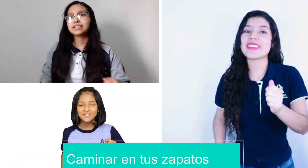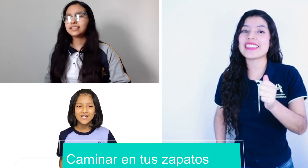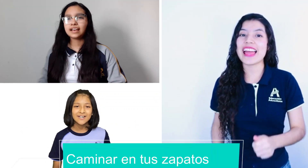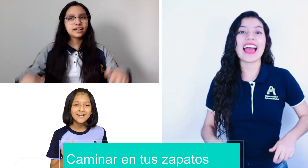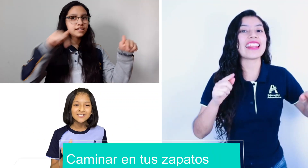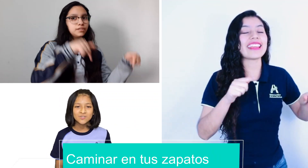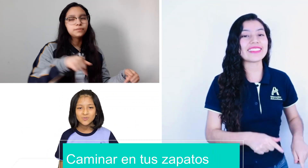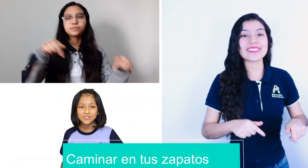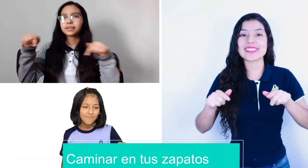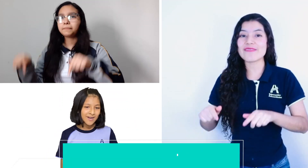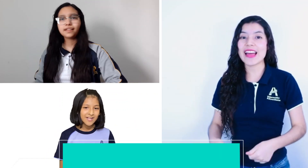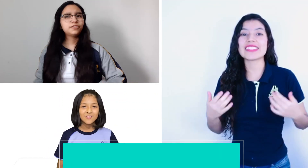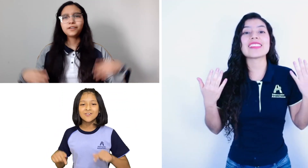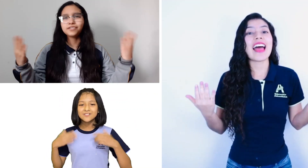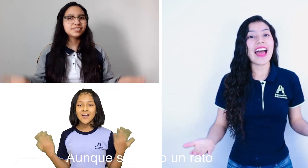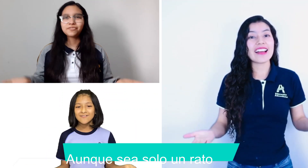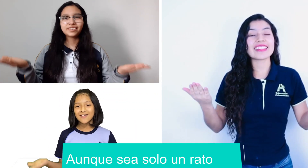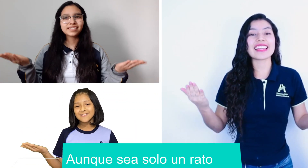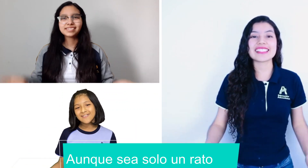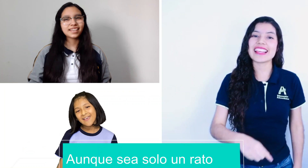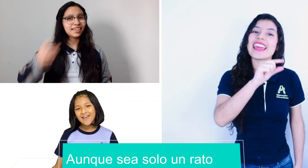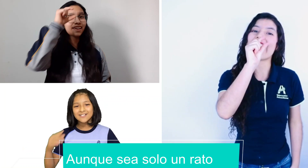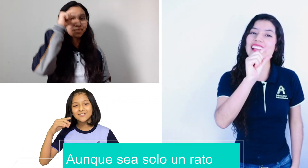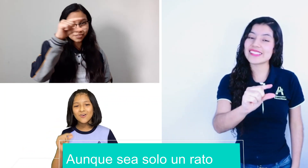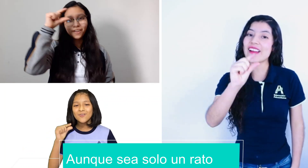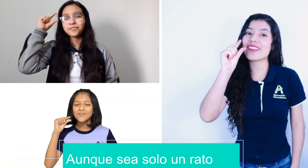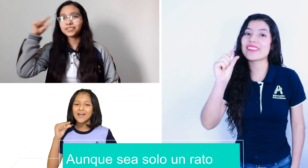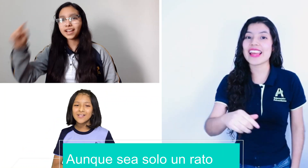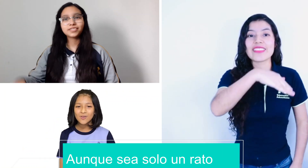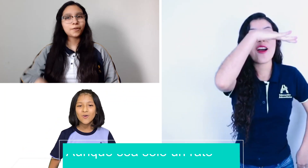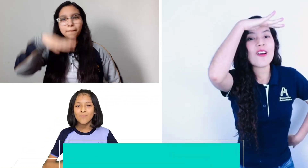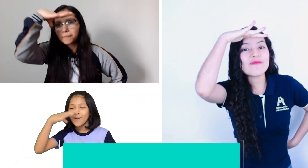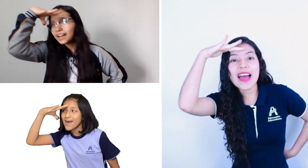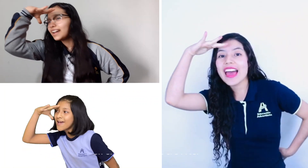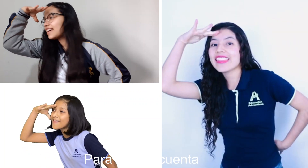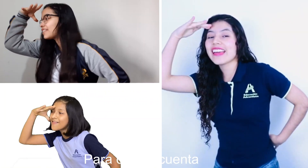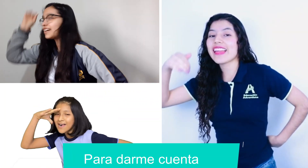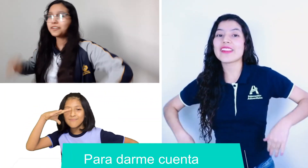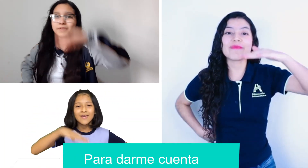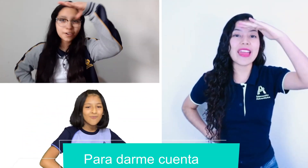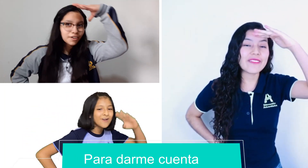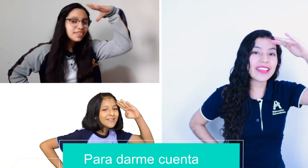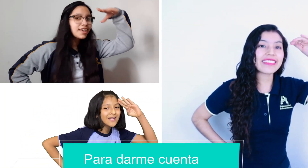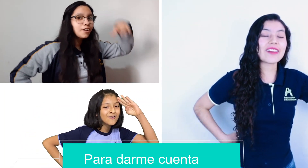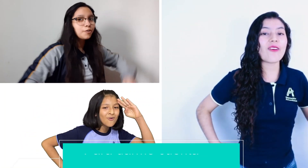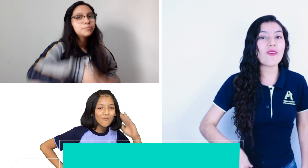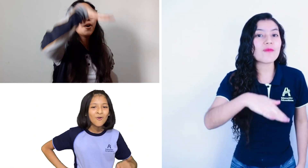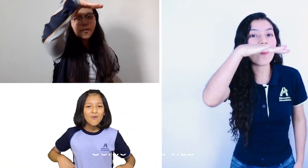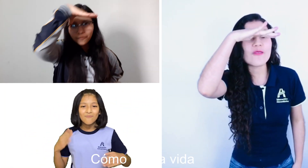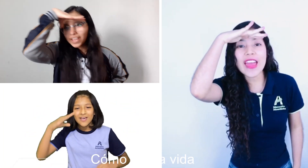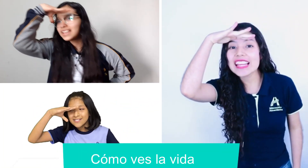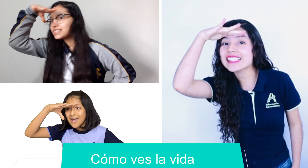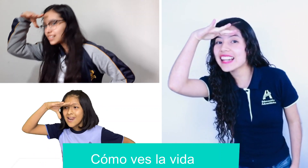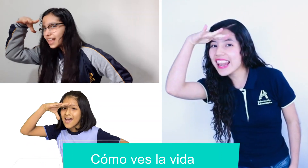Caminar en tus zapatos Aunque sea solo un rato para darme cuenta